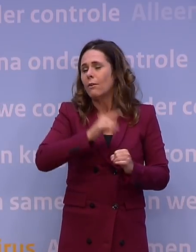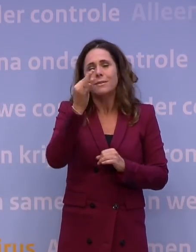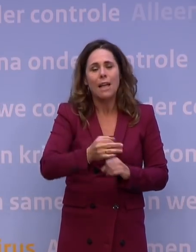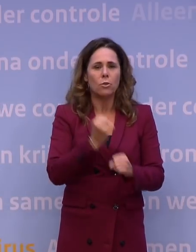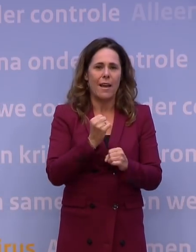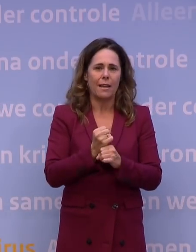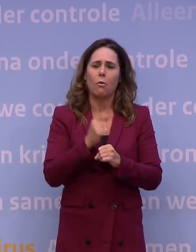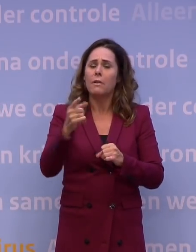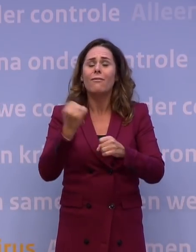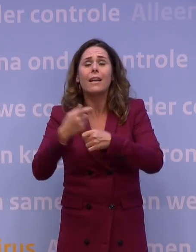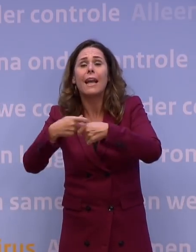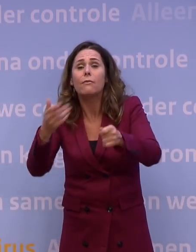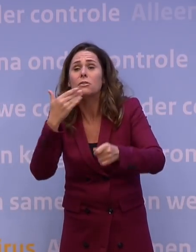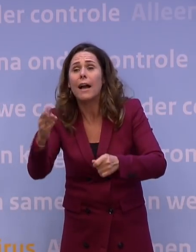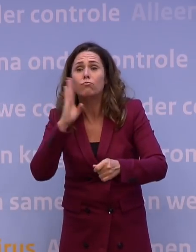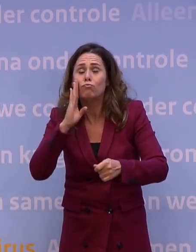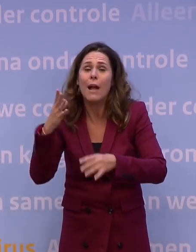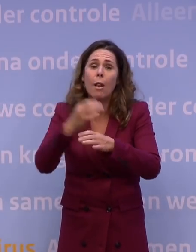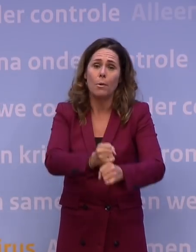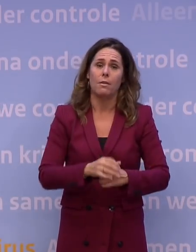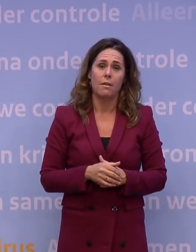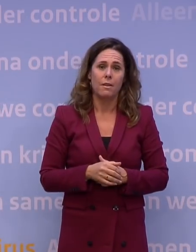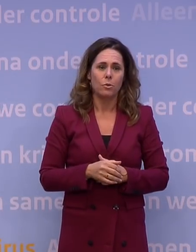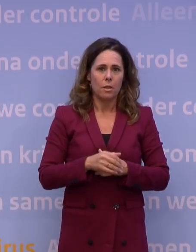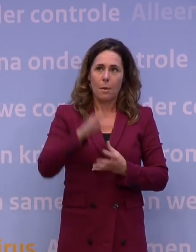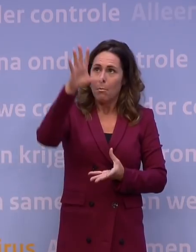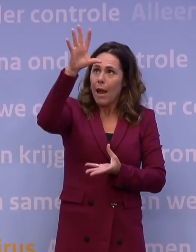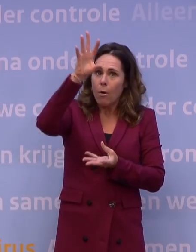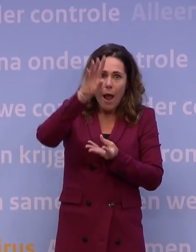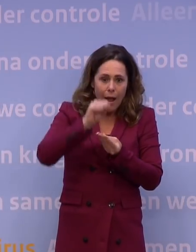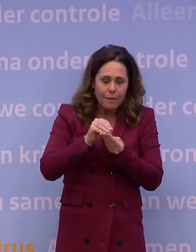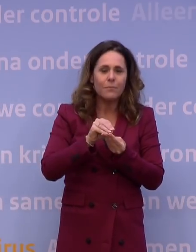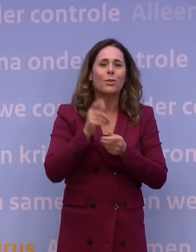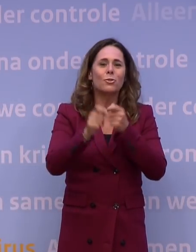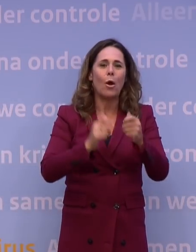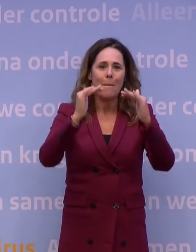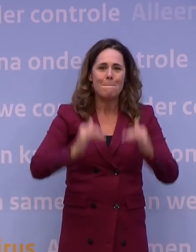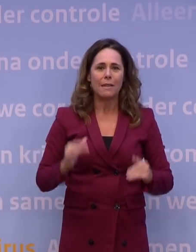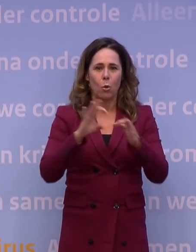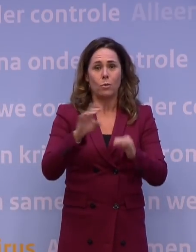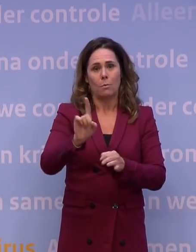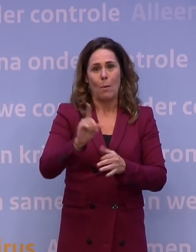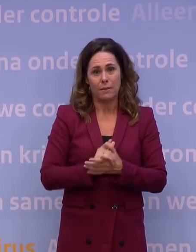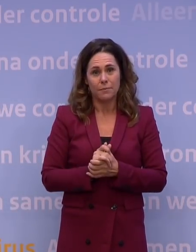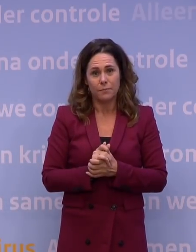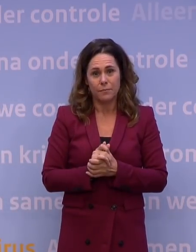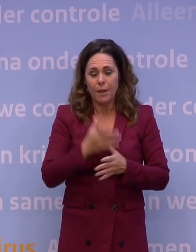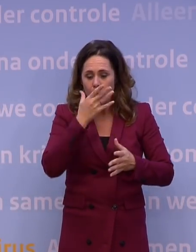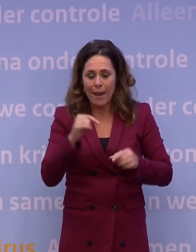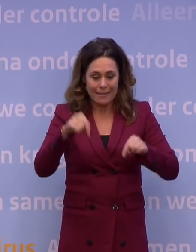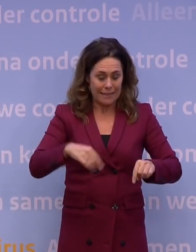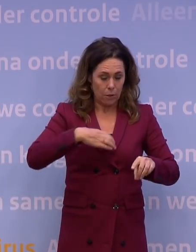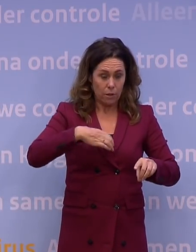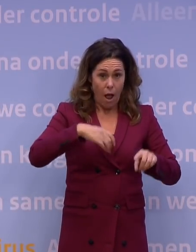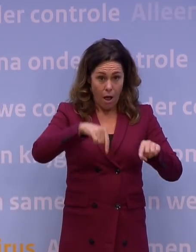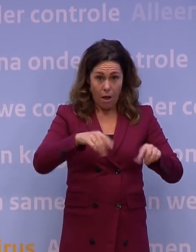werkgevers helpt mee dat mogelijk te maken. Dat alles opgeteld zorgt natuurlijk voor minder contactmomenten en leidt er dus toe dat waar het gedrag op dit moment